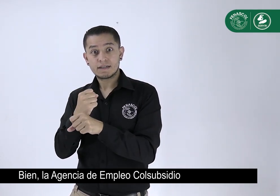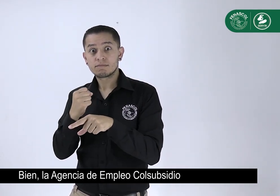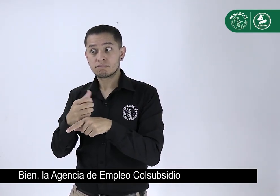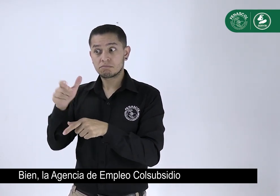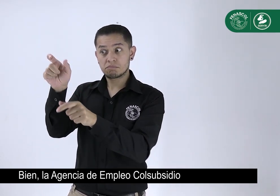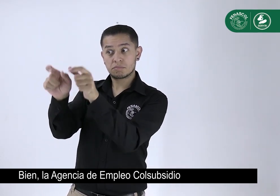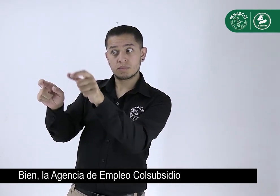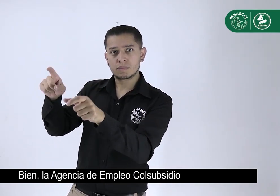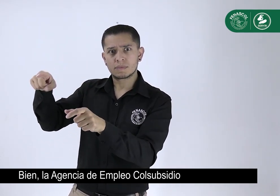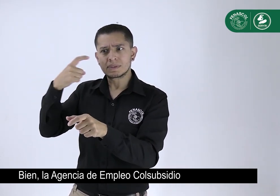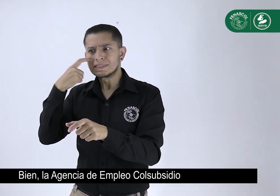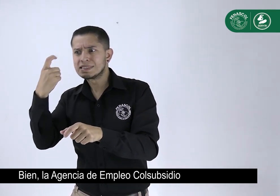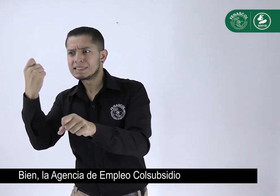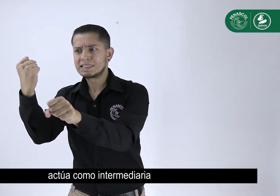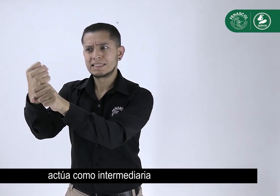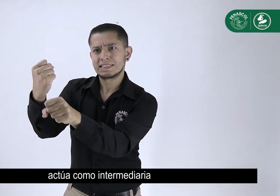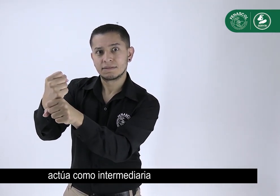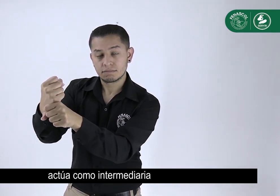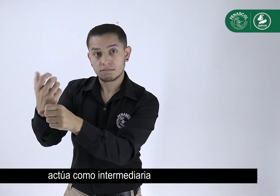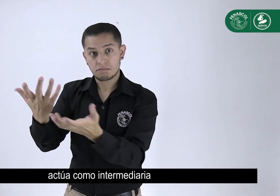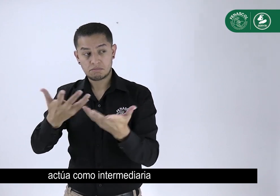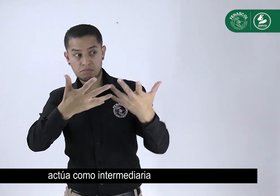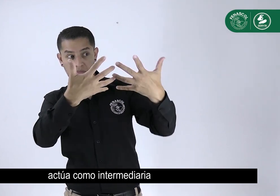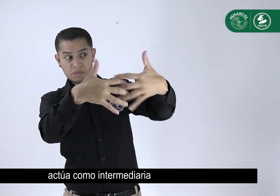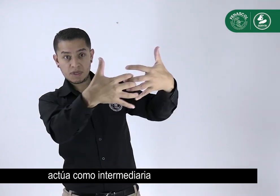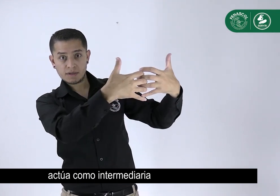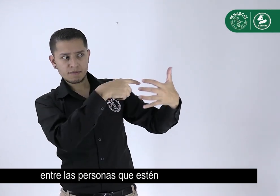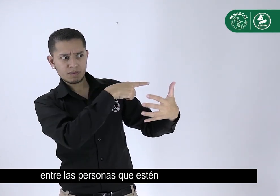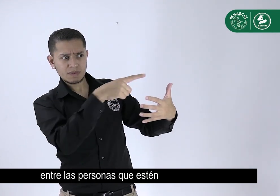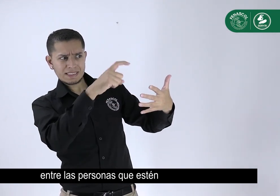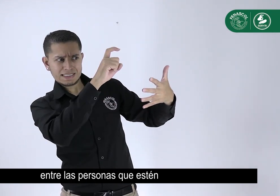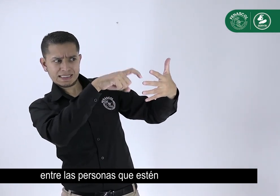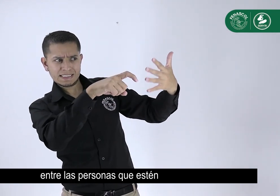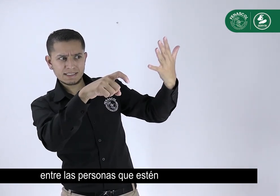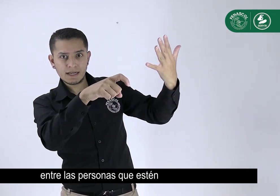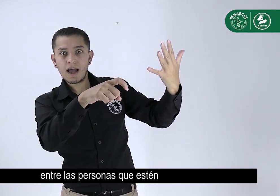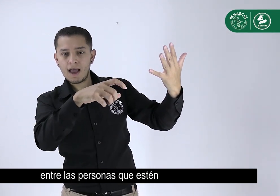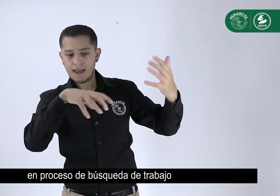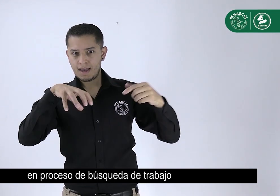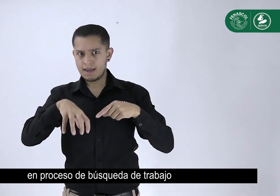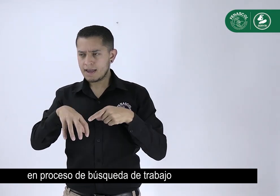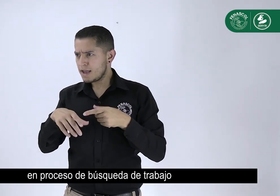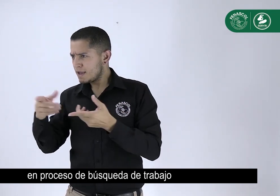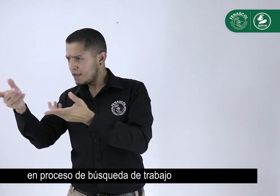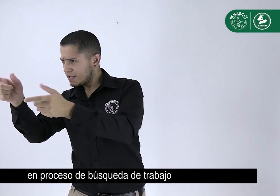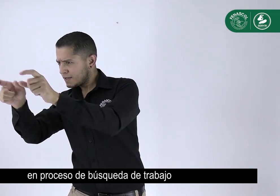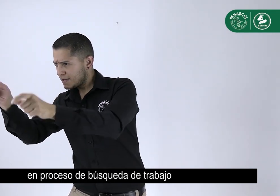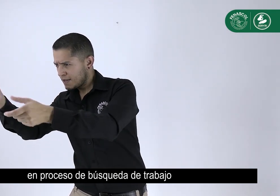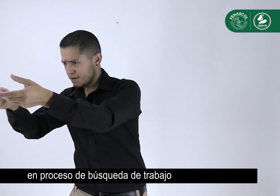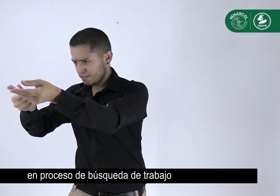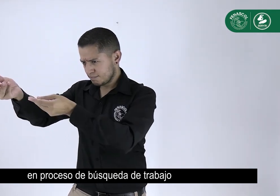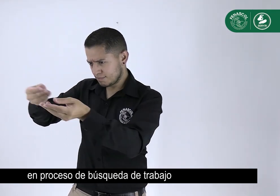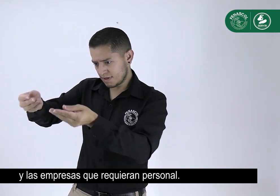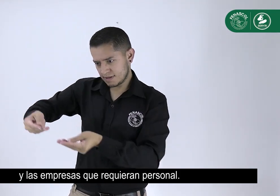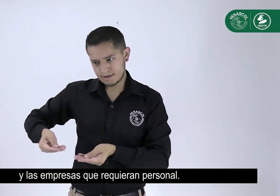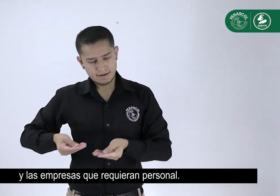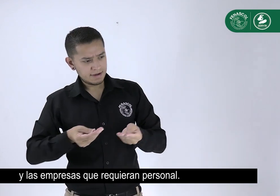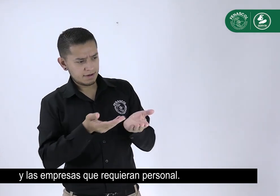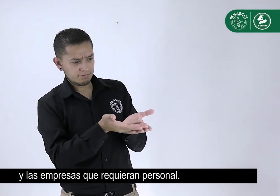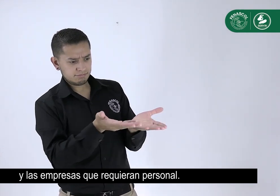agencia de empleo con subsidio actúa como intermediaria entre las personas que estén en proceso de búsqueda de trabajo y las empresas